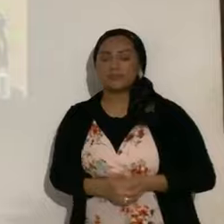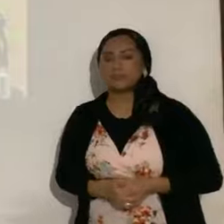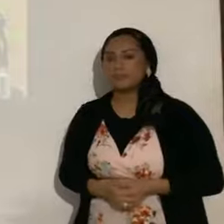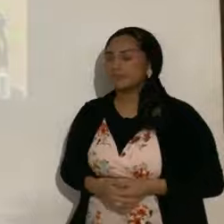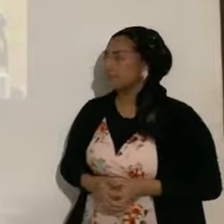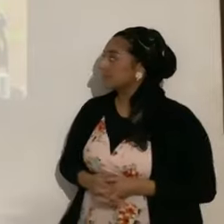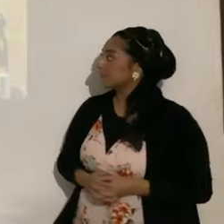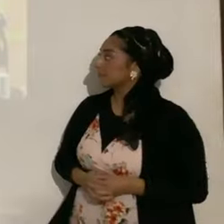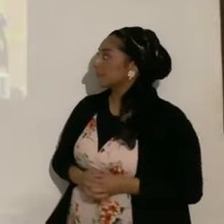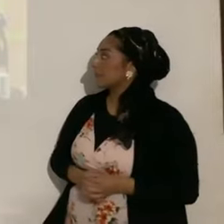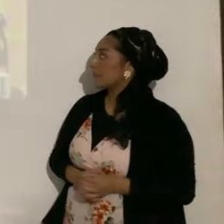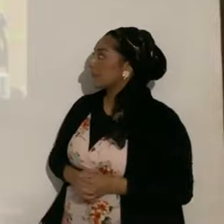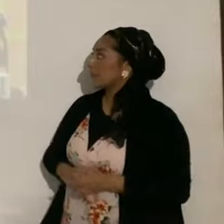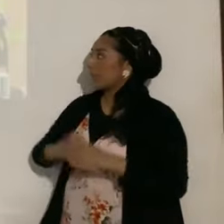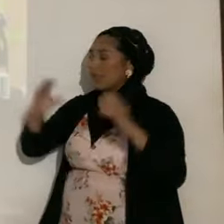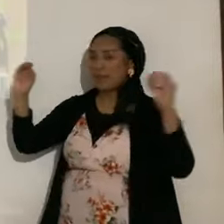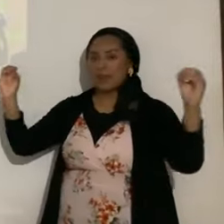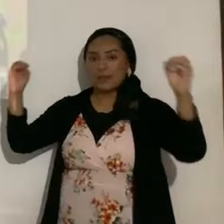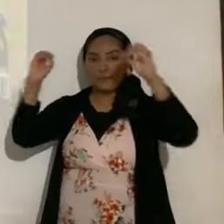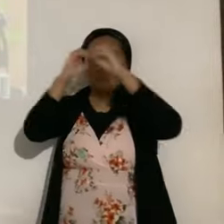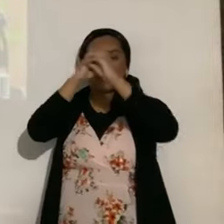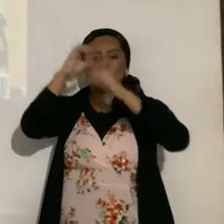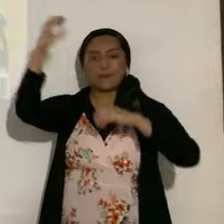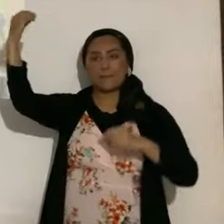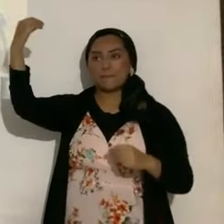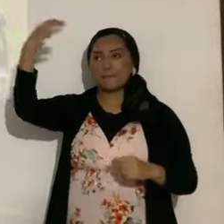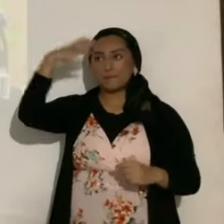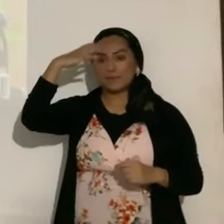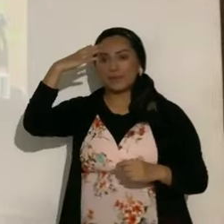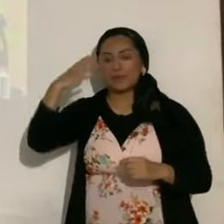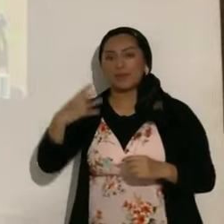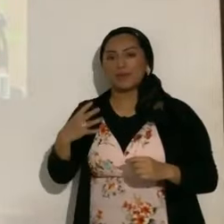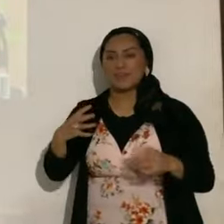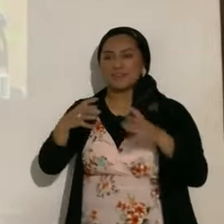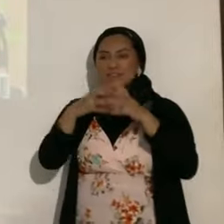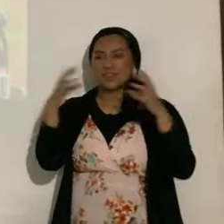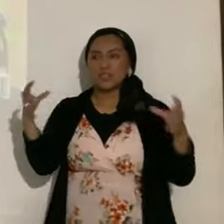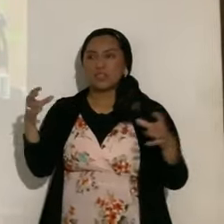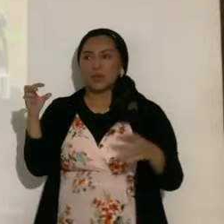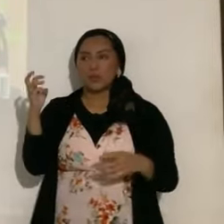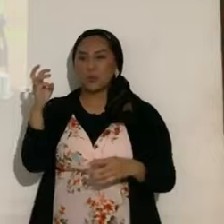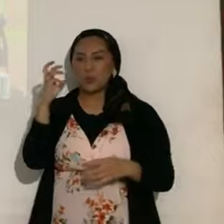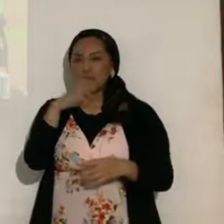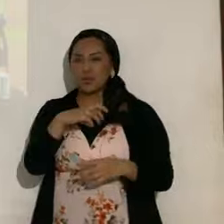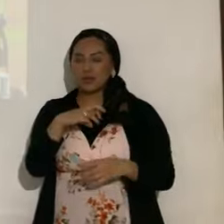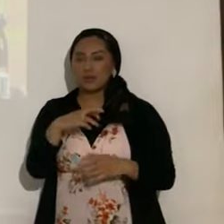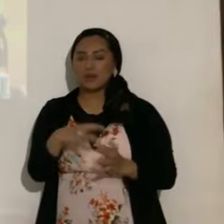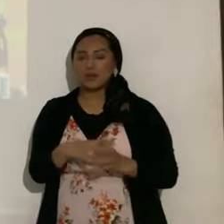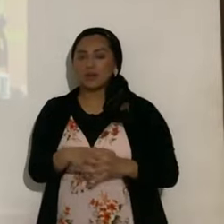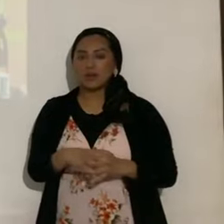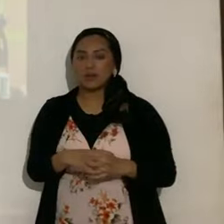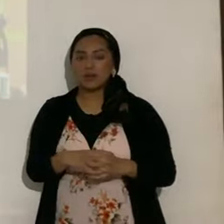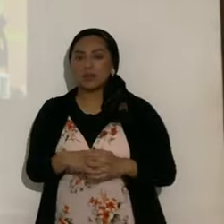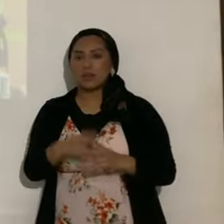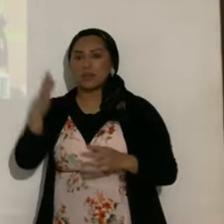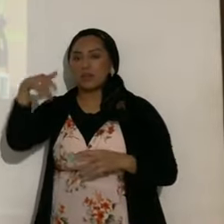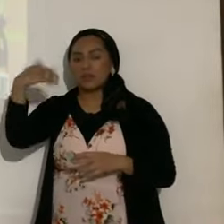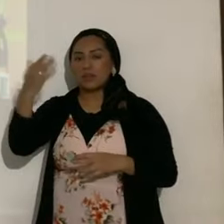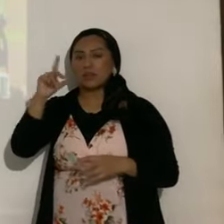es un eclipse solar, por así decirlo, muy extraño, mucho, muy extraño, será el próximo 20 de abril del